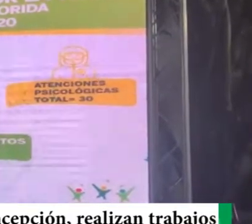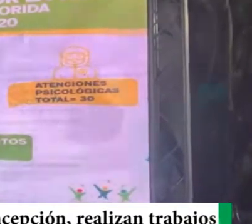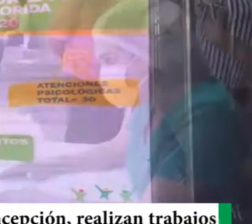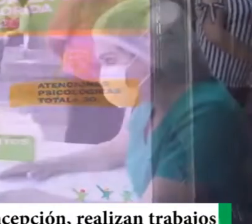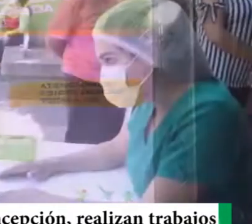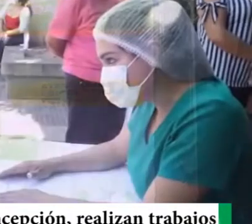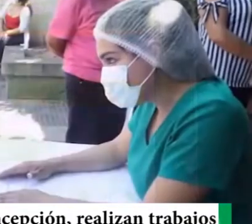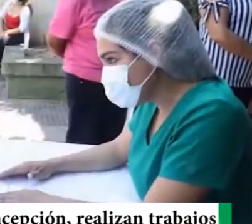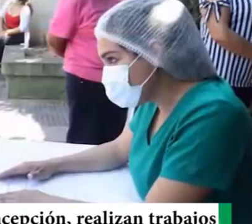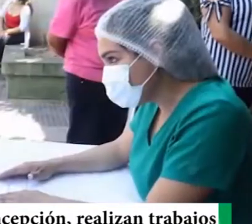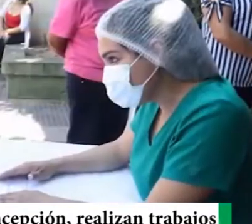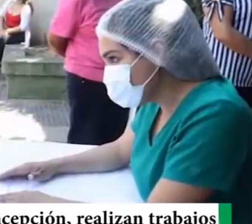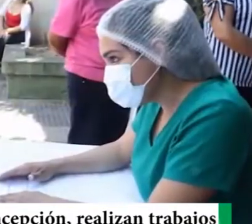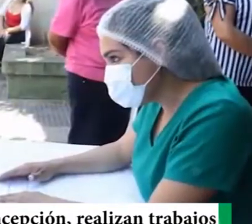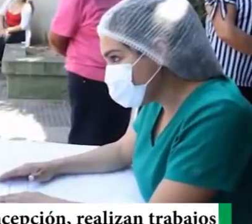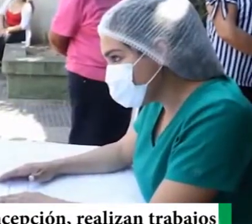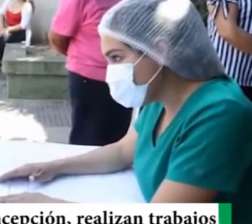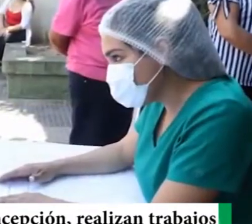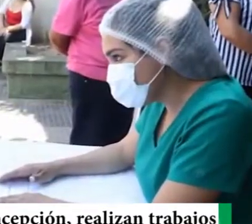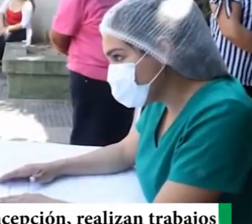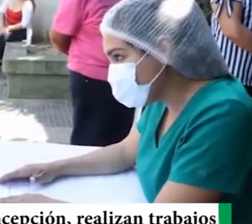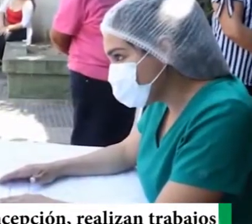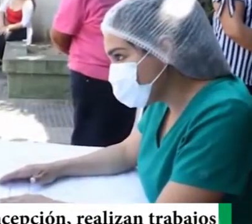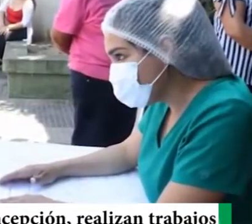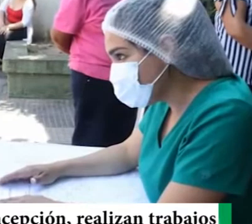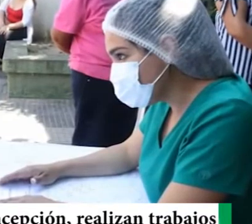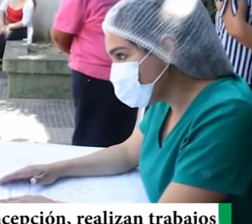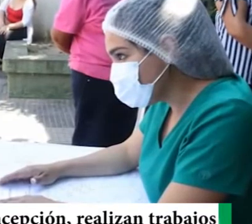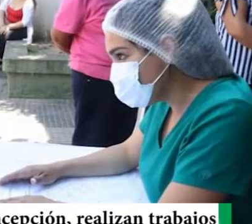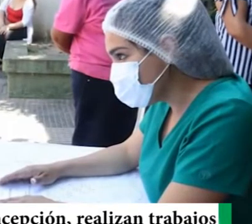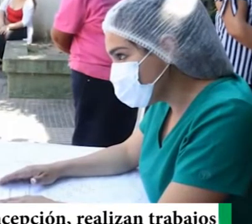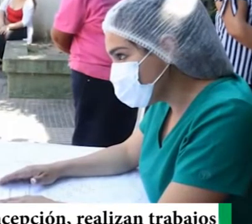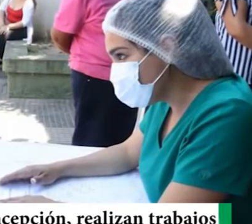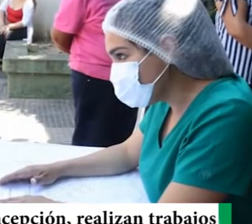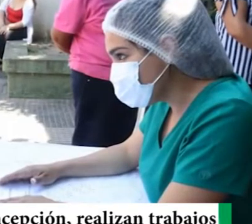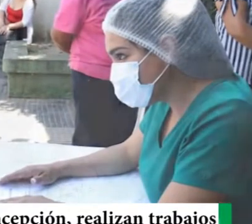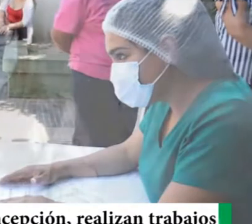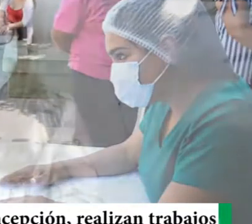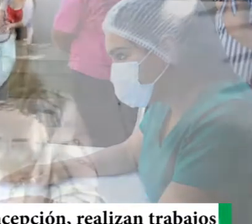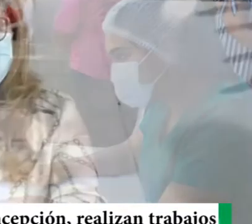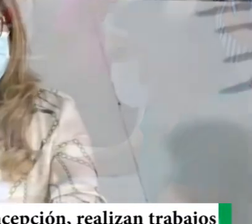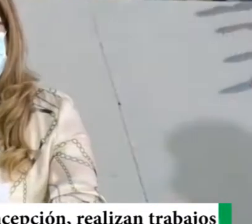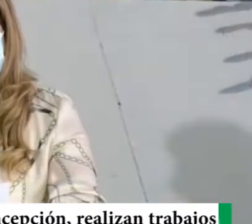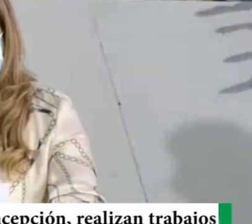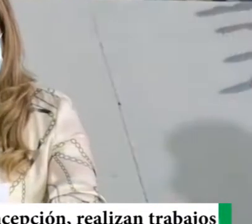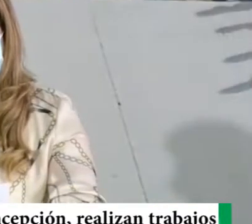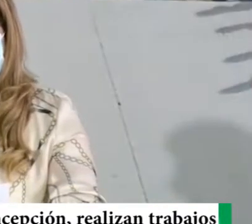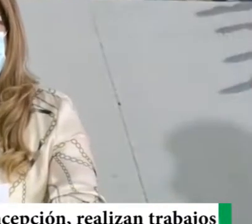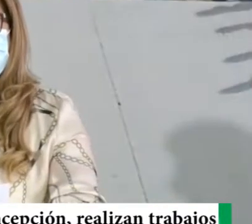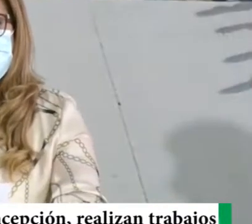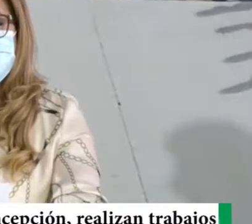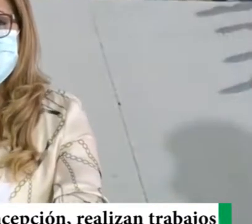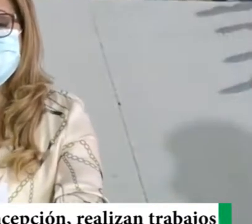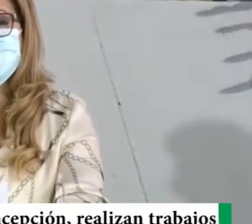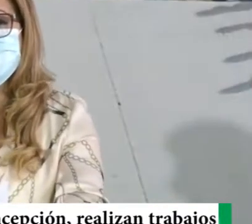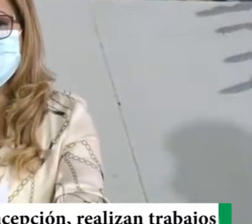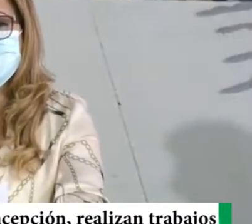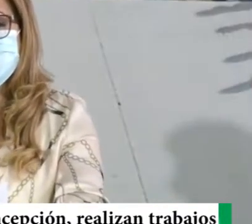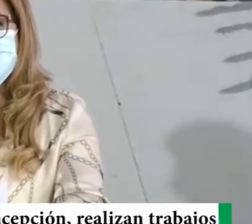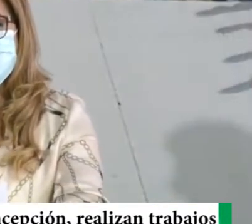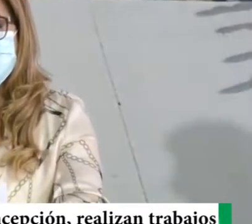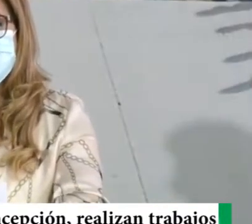kit de medicamentos, pudimos otorgar. De 30 personas, identificó, el diagnóstico clínico, que